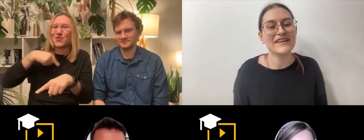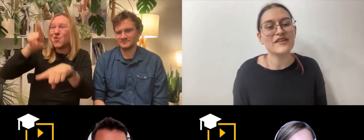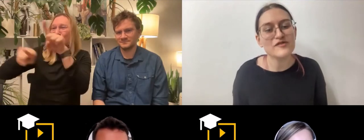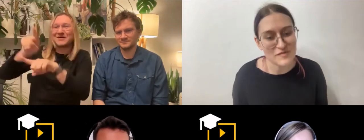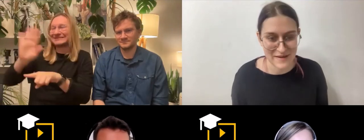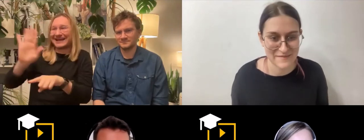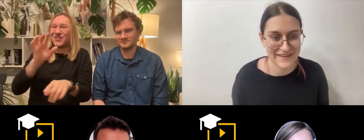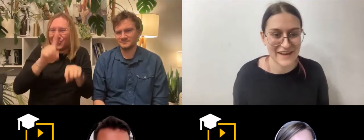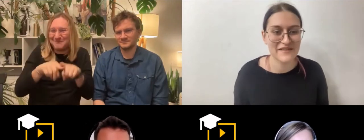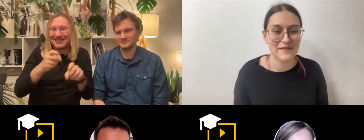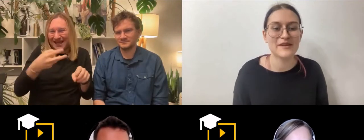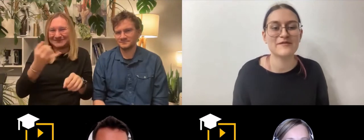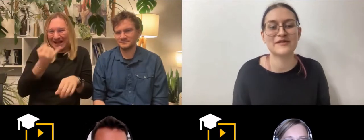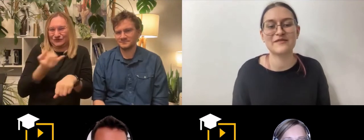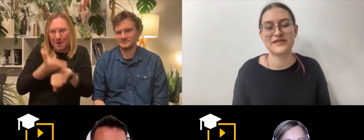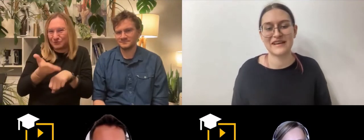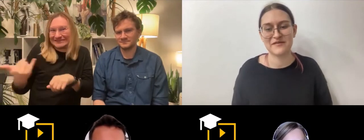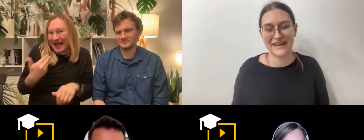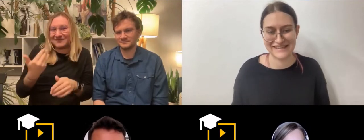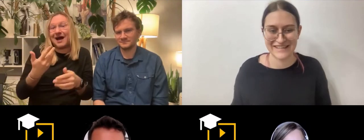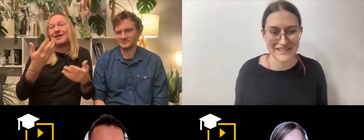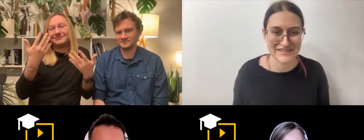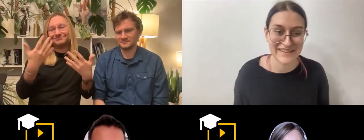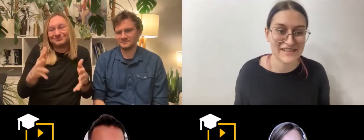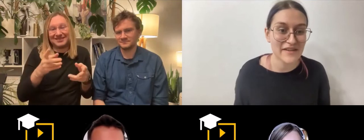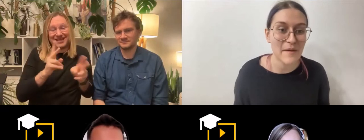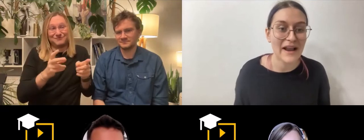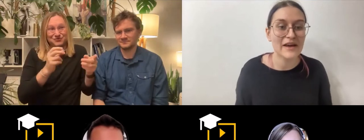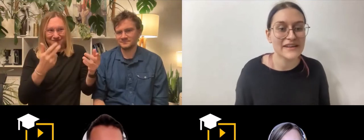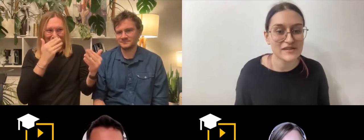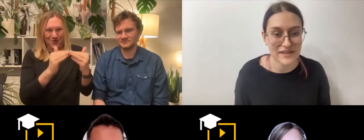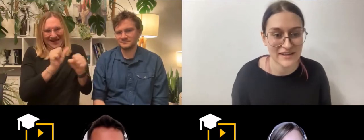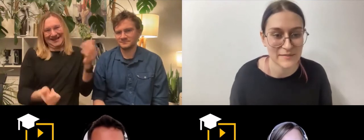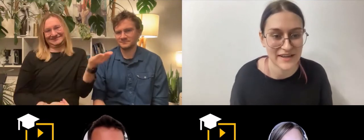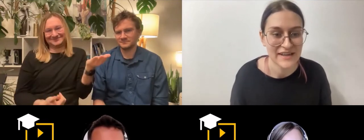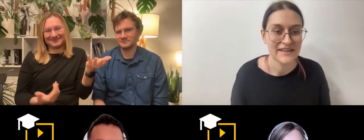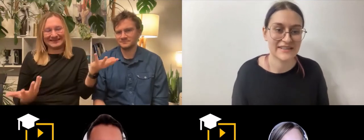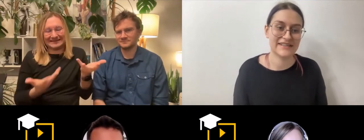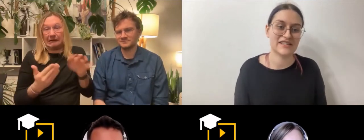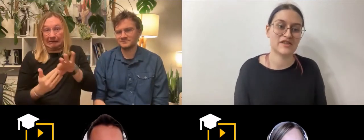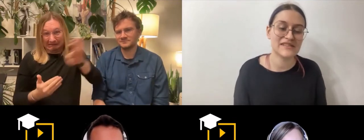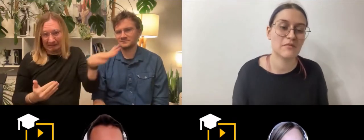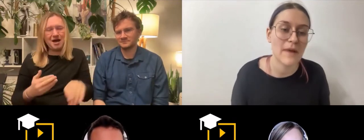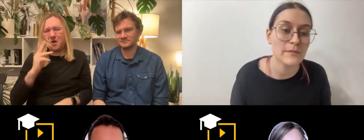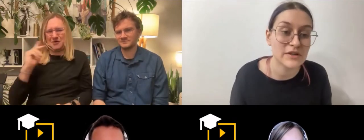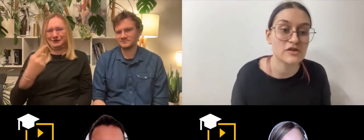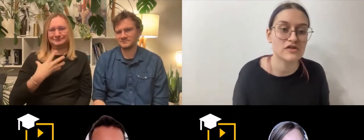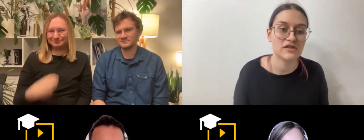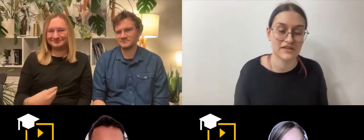ja rozumiem, ja wiem, nie musicie jakby wyjaśniać, dlaczego tak jest. Ja wiem, ale jest to takie dla mnie drażniące, bo mam przez to ten